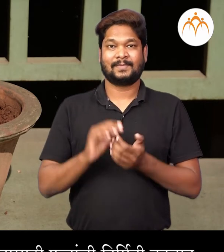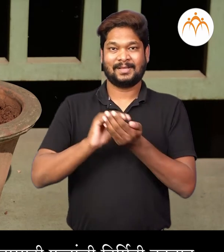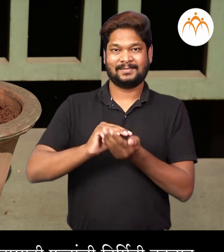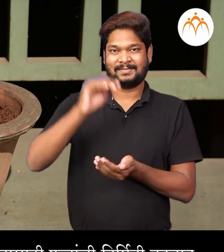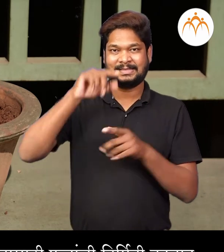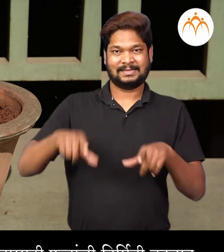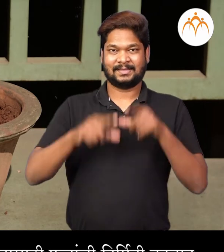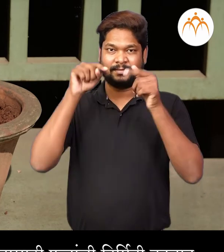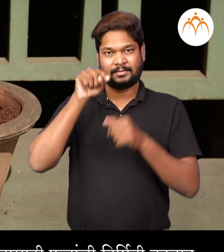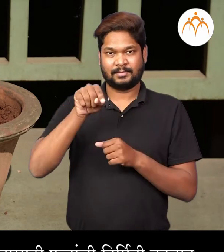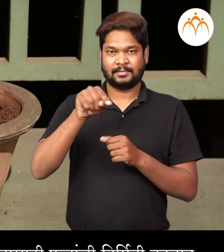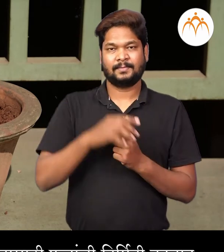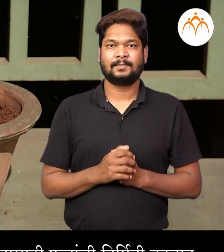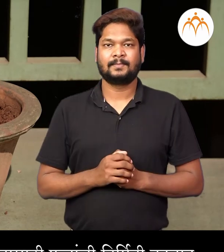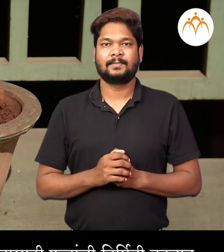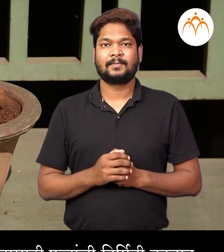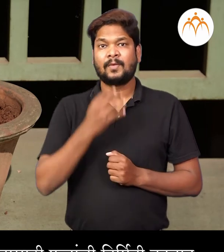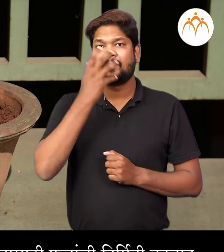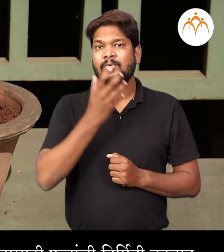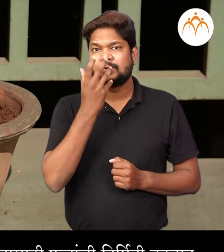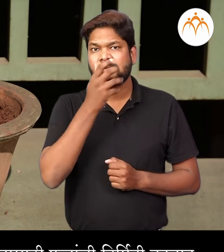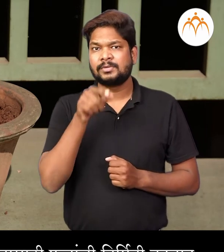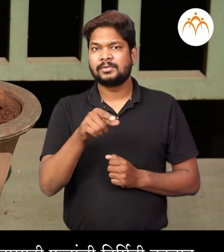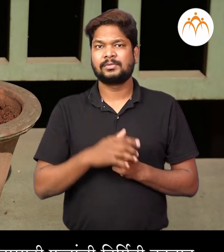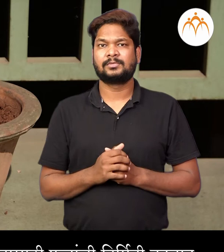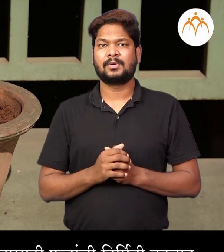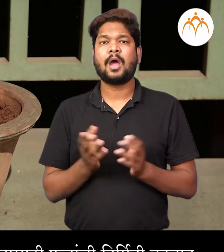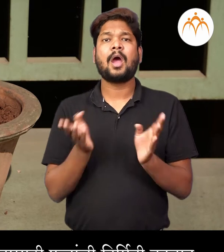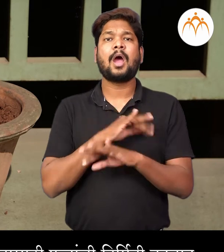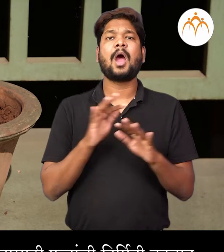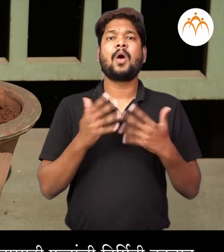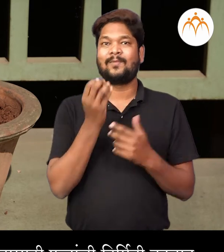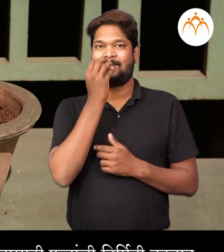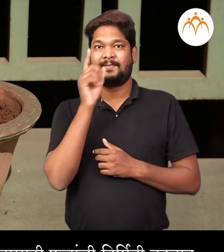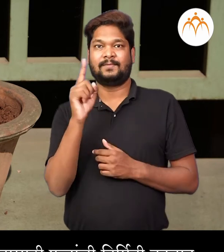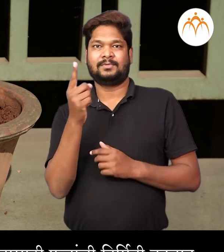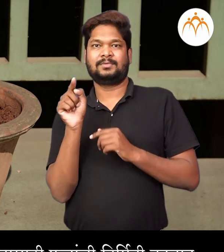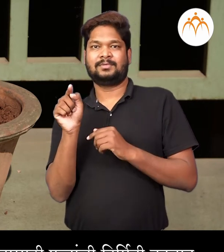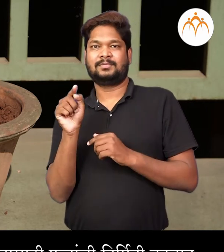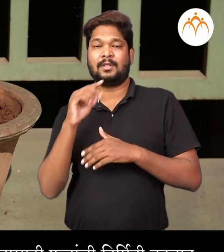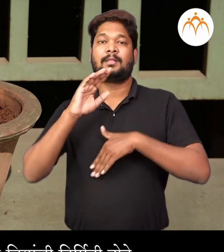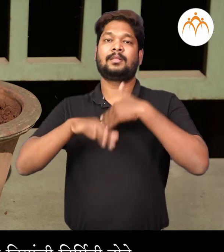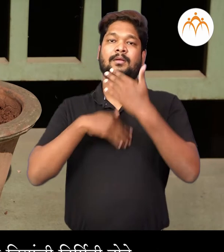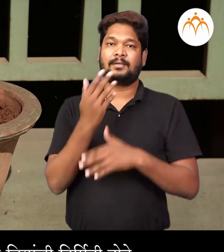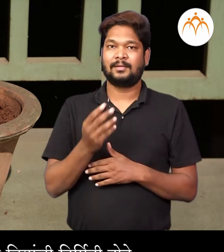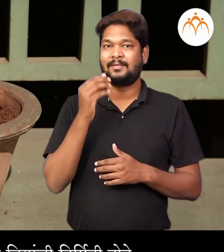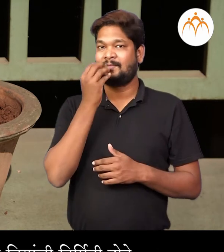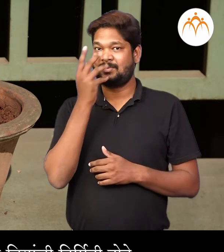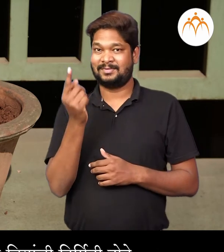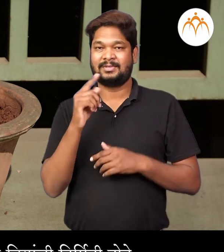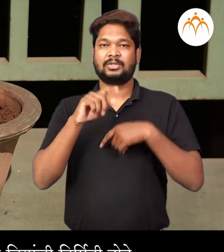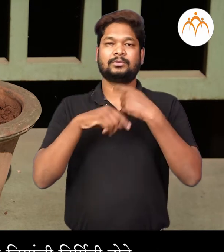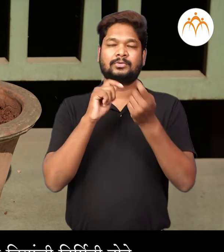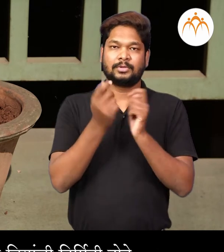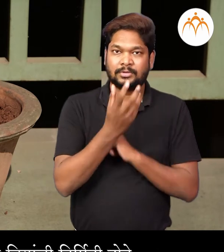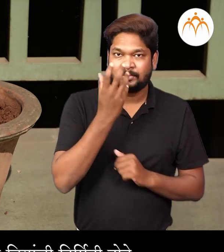वनस्पती प्रजनना सठी किवा पुनरुत पादना सठी फुलांची निर्मिती करतात पुढे फुलान पसुन